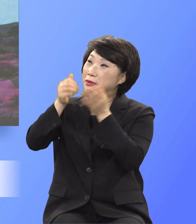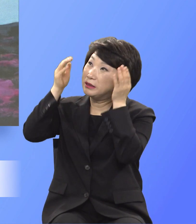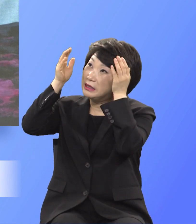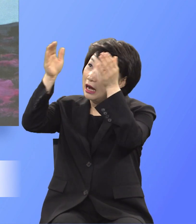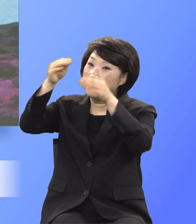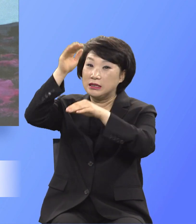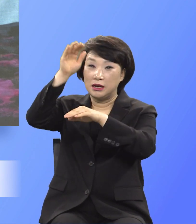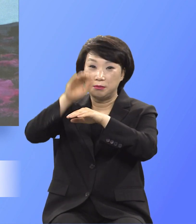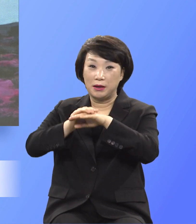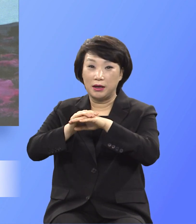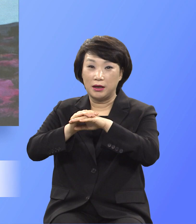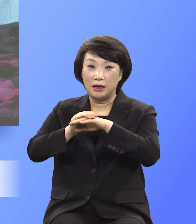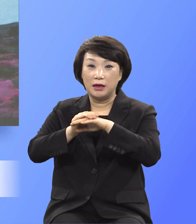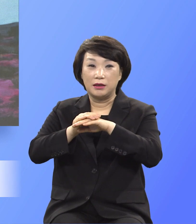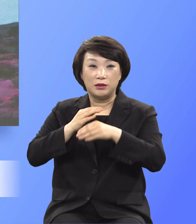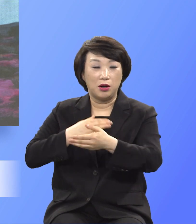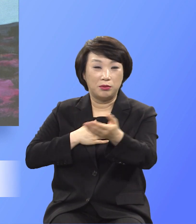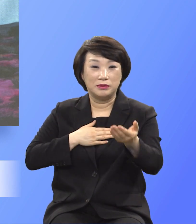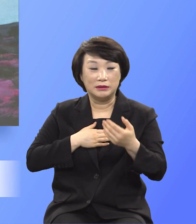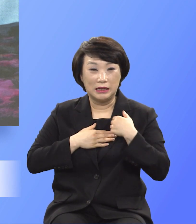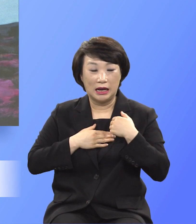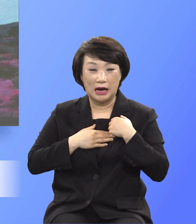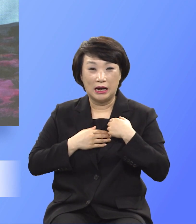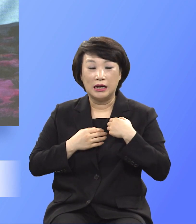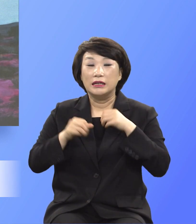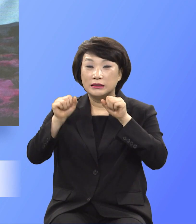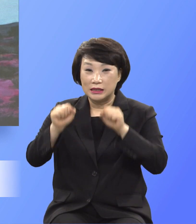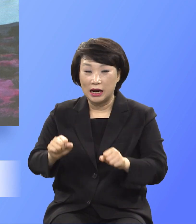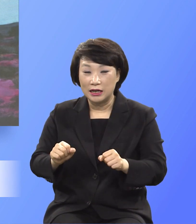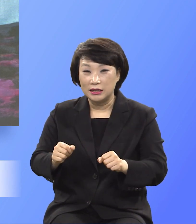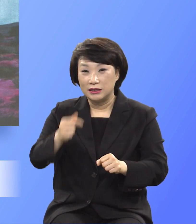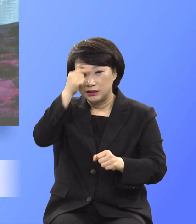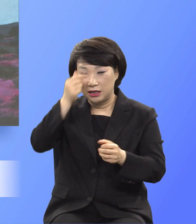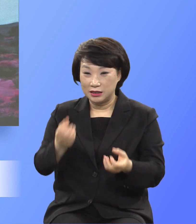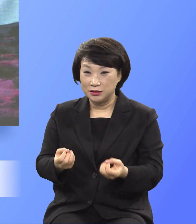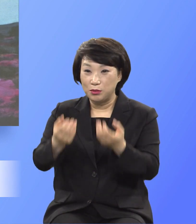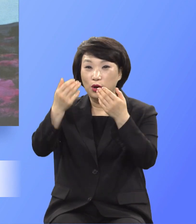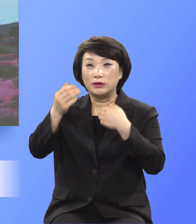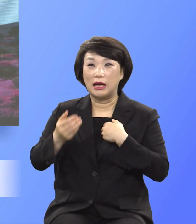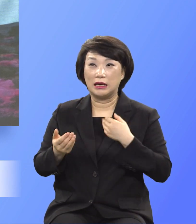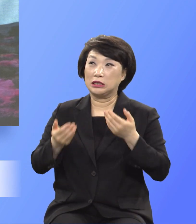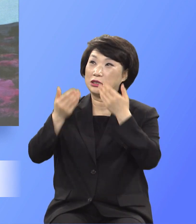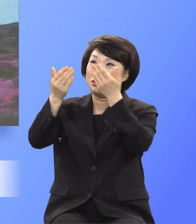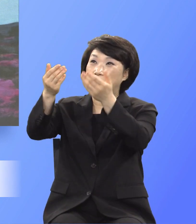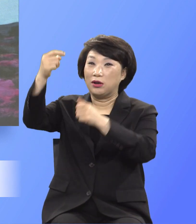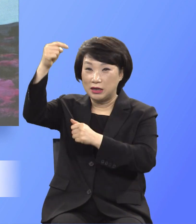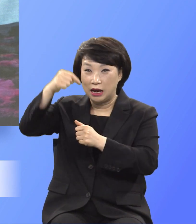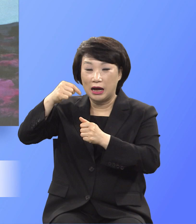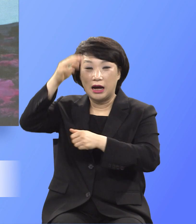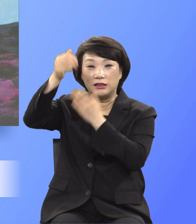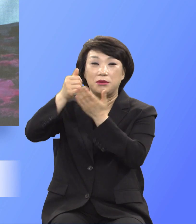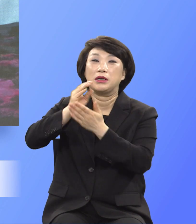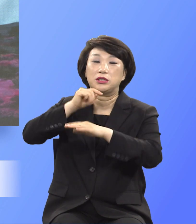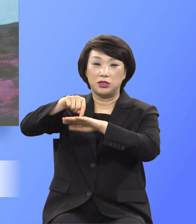예배를 산 제물로 나를 드리라고 하는 하나님의 진실한 요구를